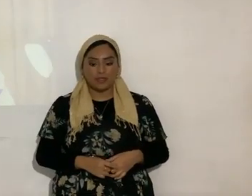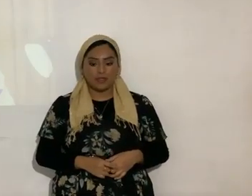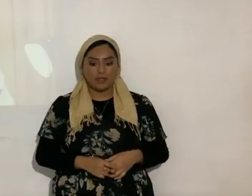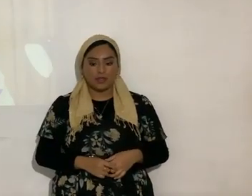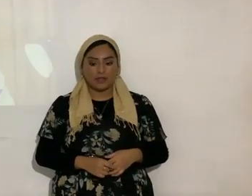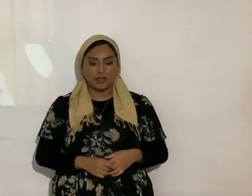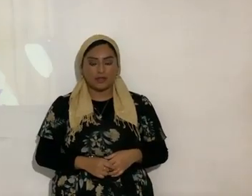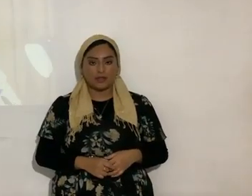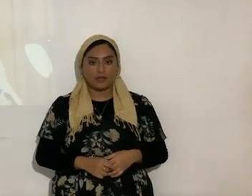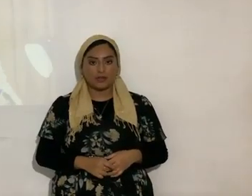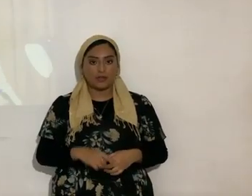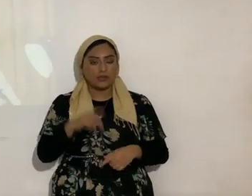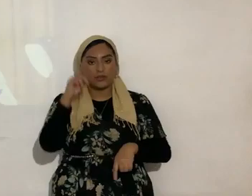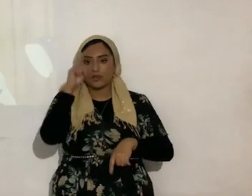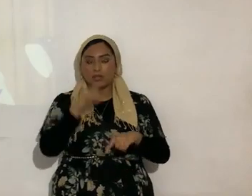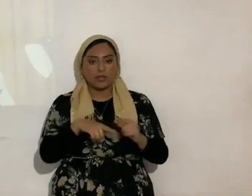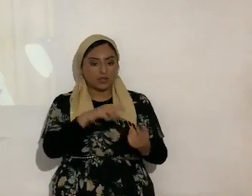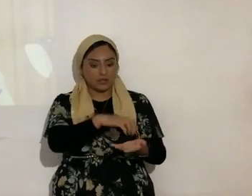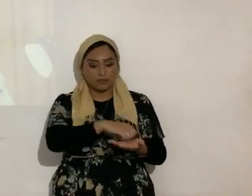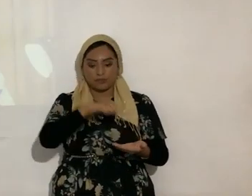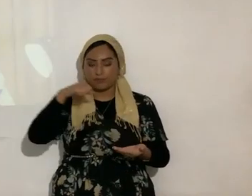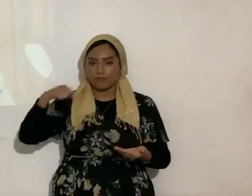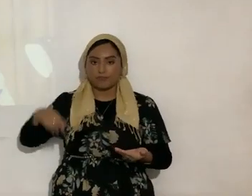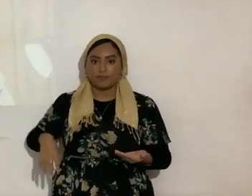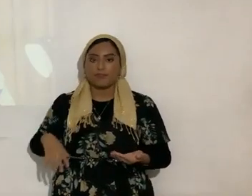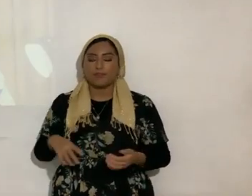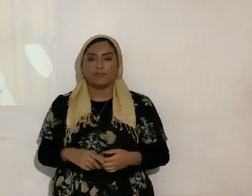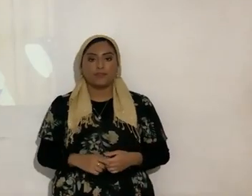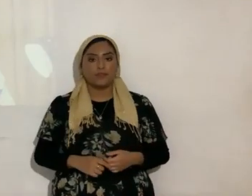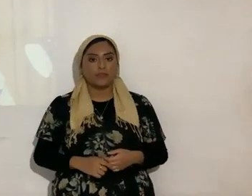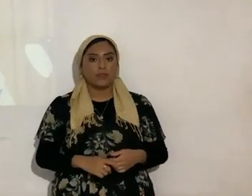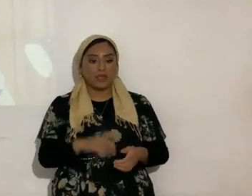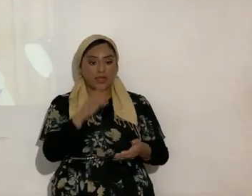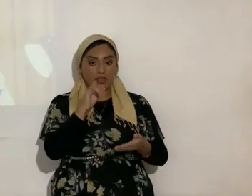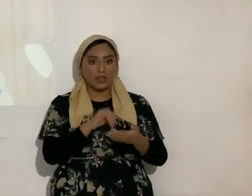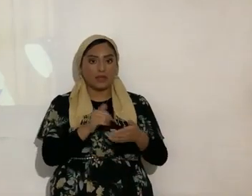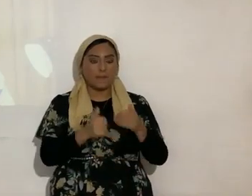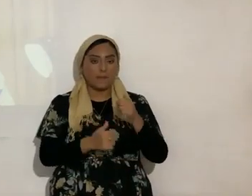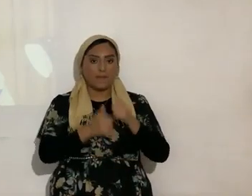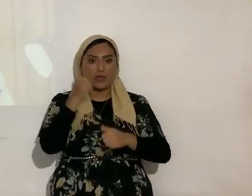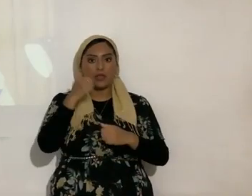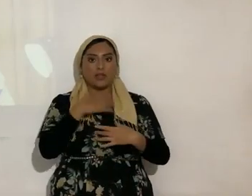mujer eso no lo van a poder diseccionar y eso sería lo más interesante estudiar